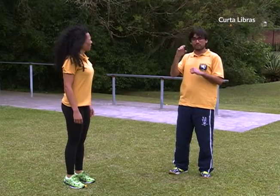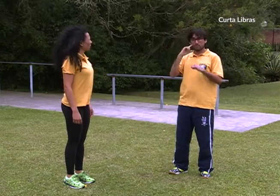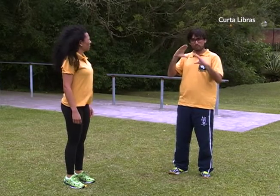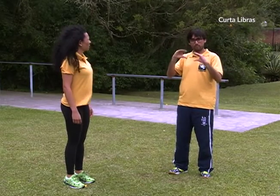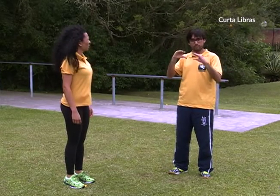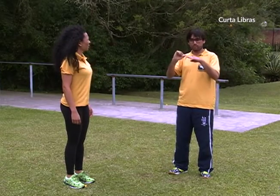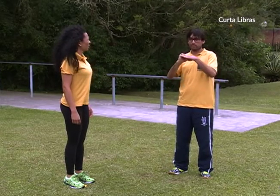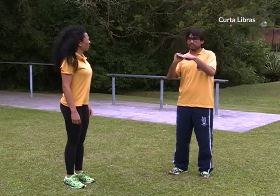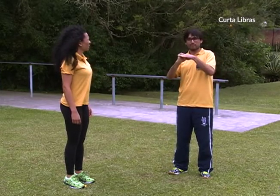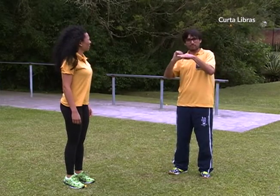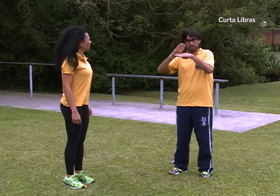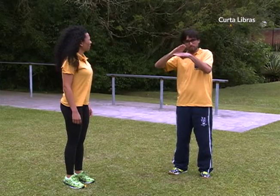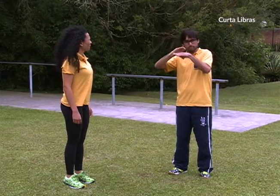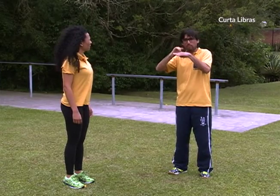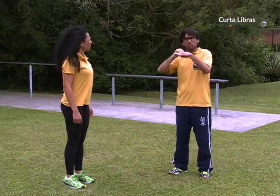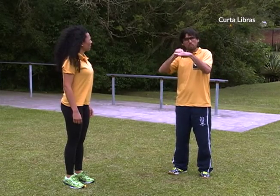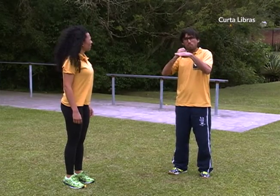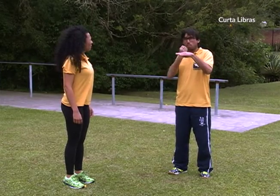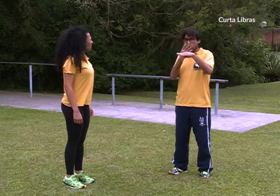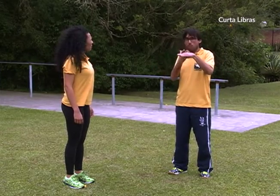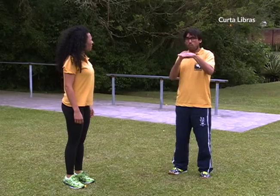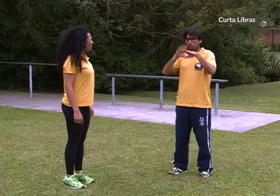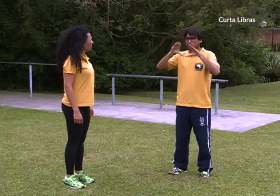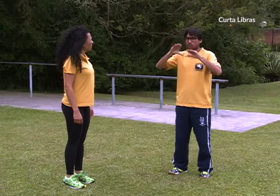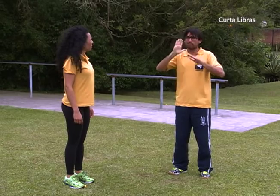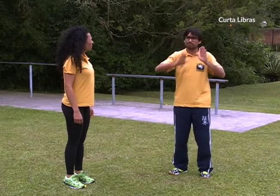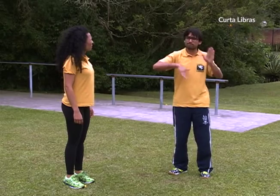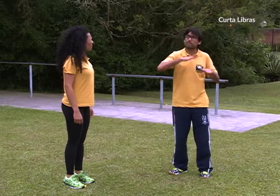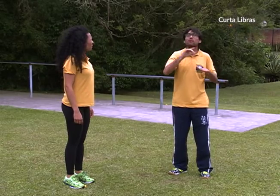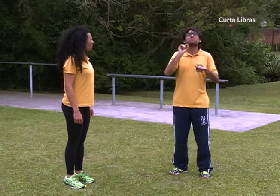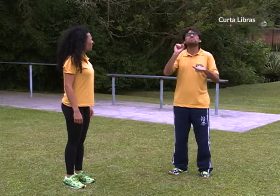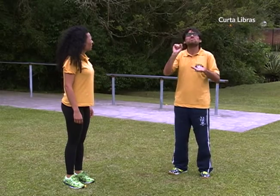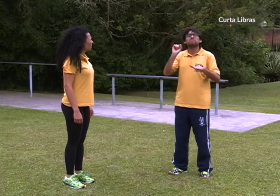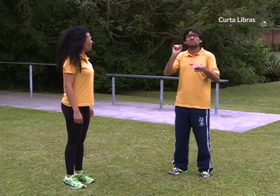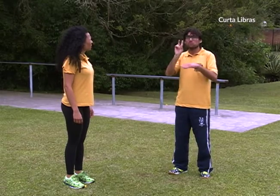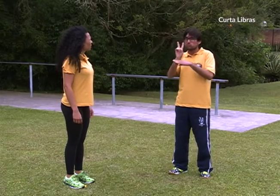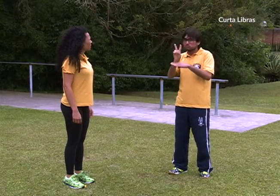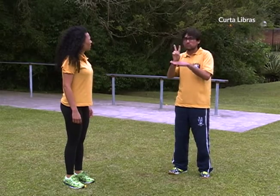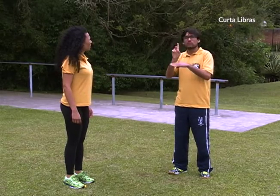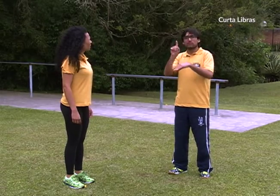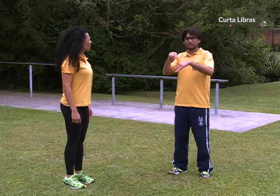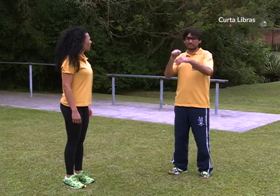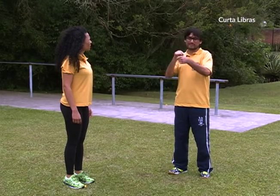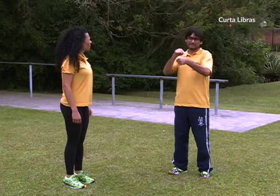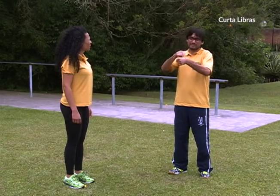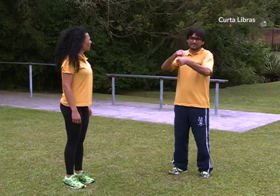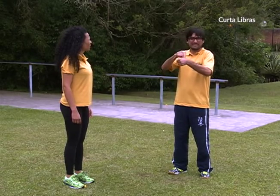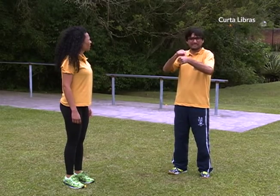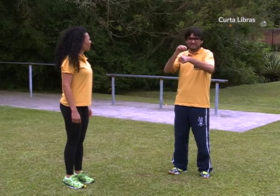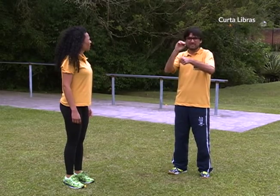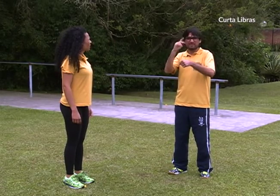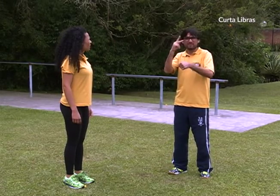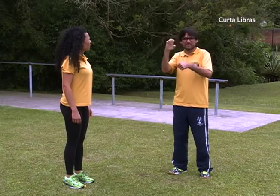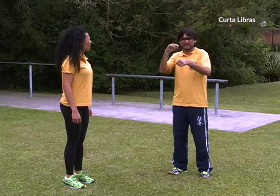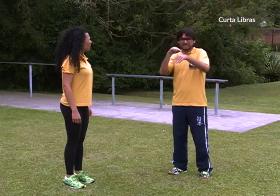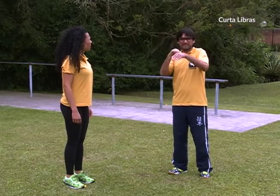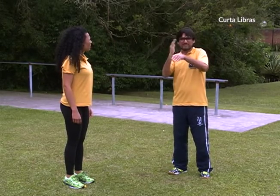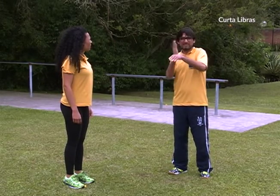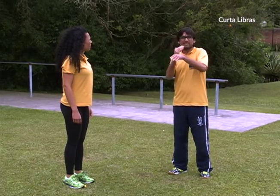tênis precisa ser bom e adequado para fazer corretamente as passadas, cuidando para não prejudicar o